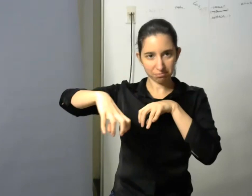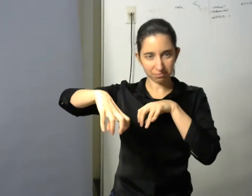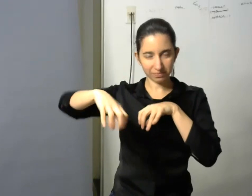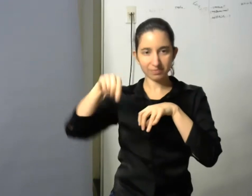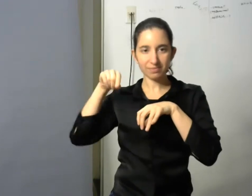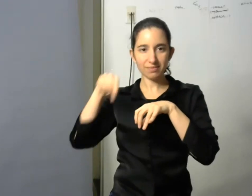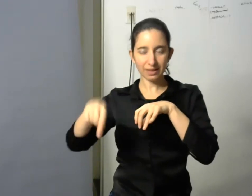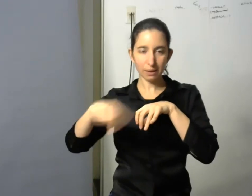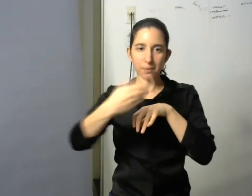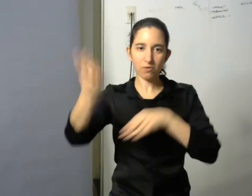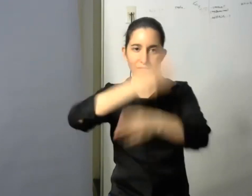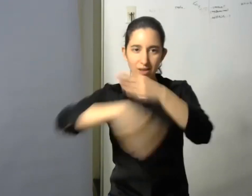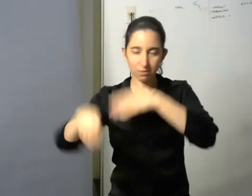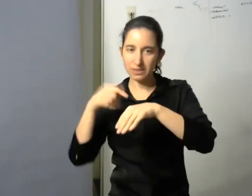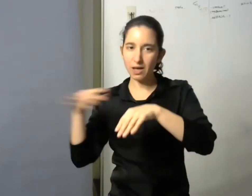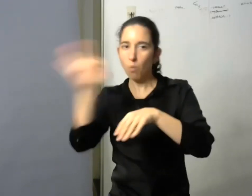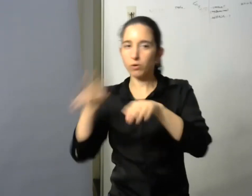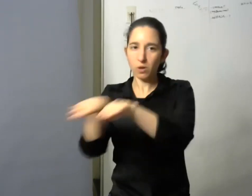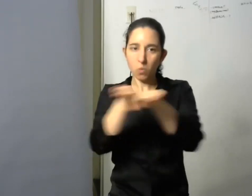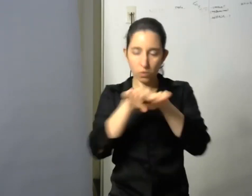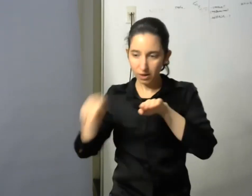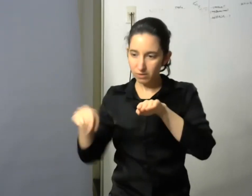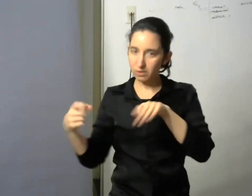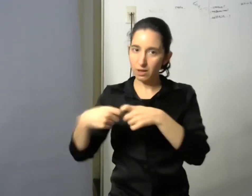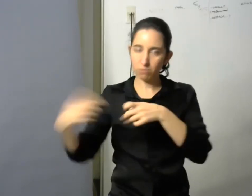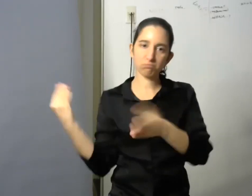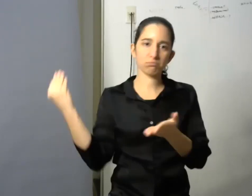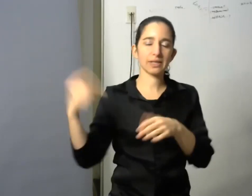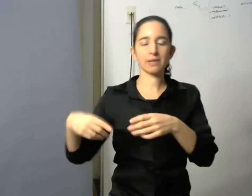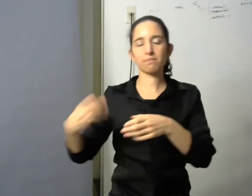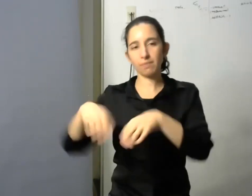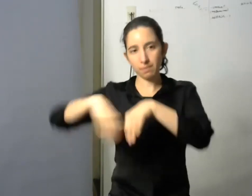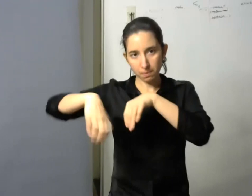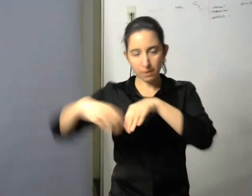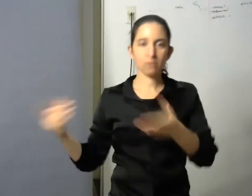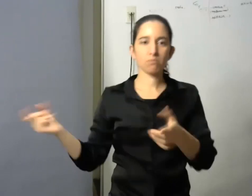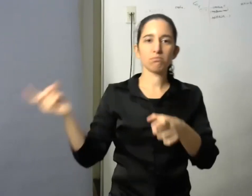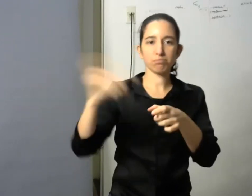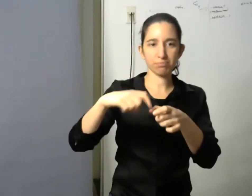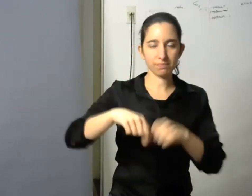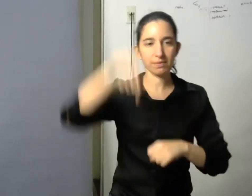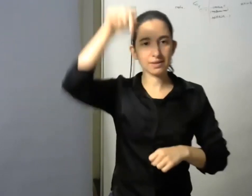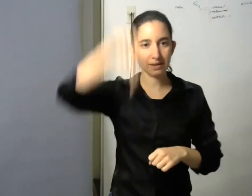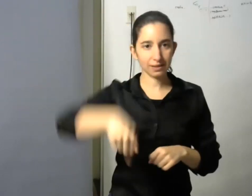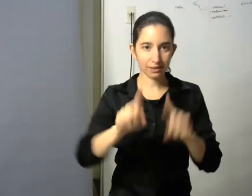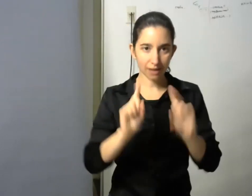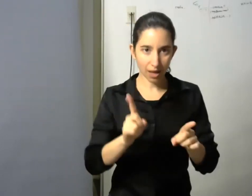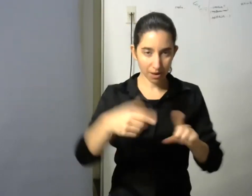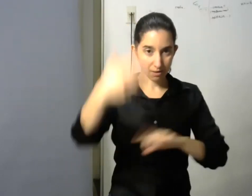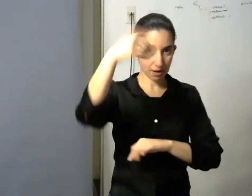personas con discapacidad Esta actividad a su vez se está transmitiendo en vivo por YouTube allí Jimena Vera